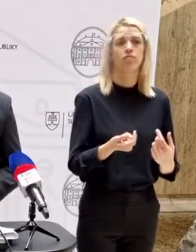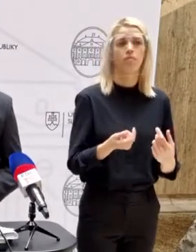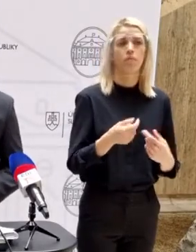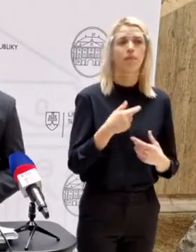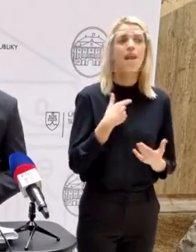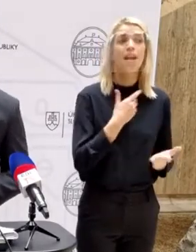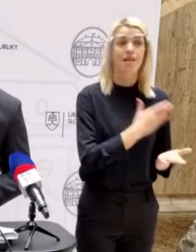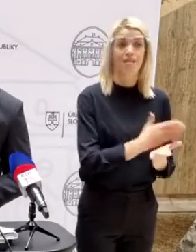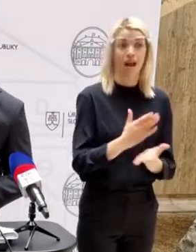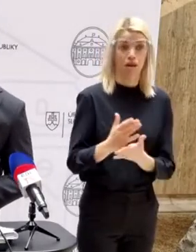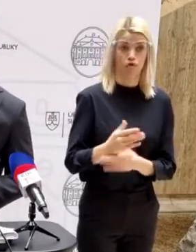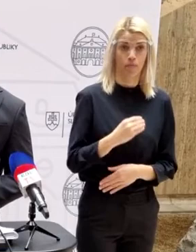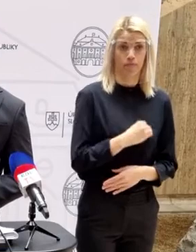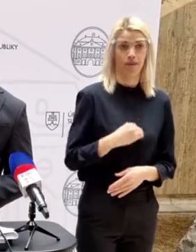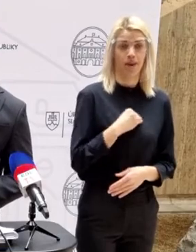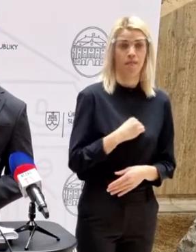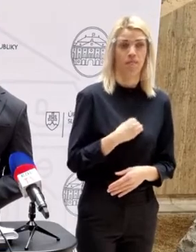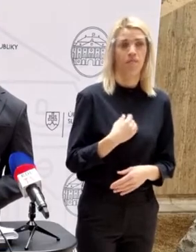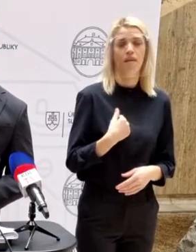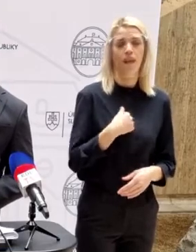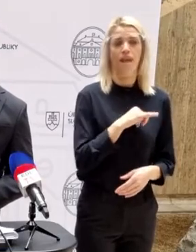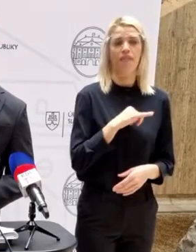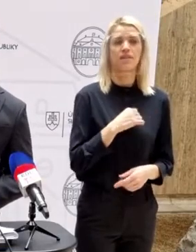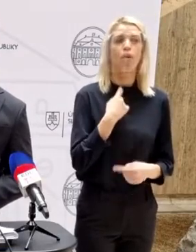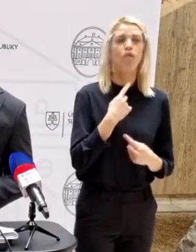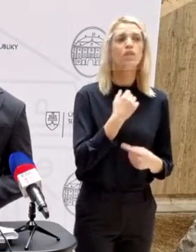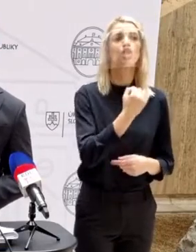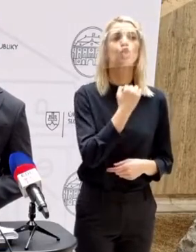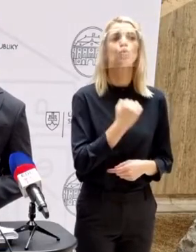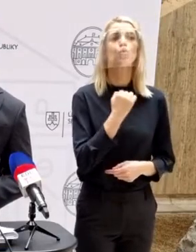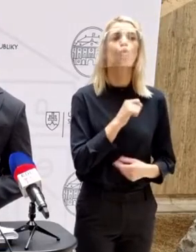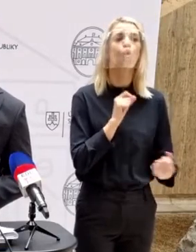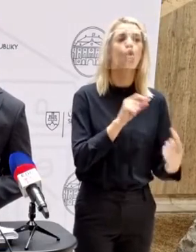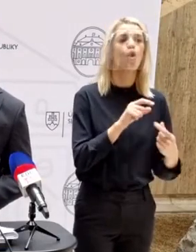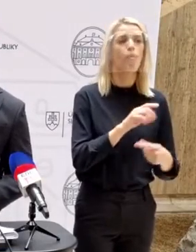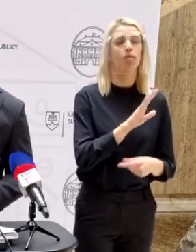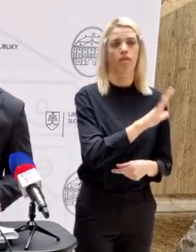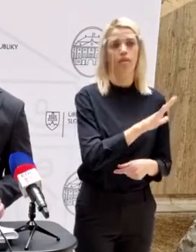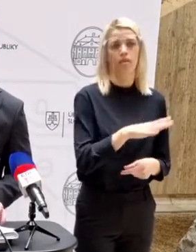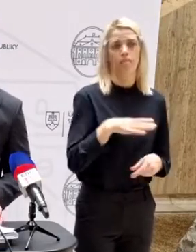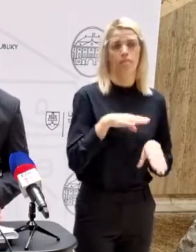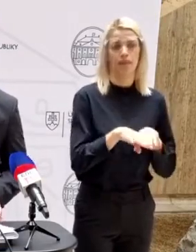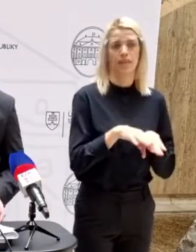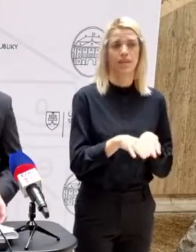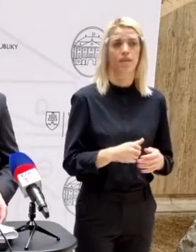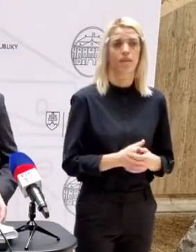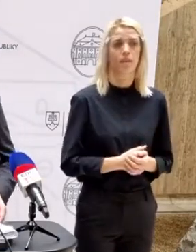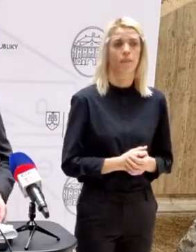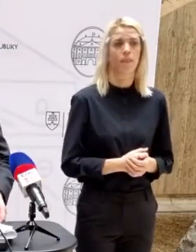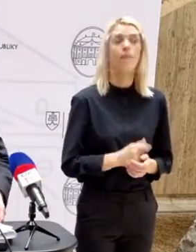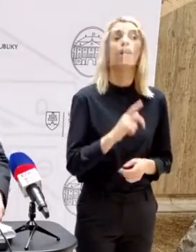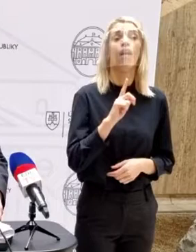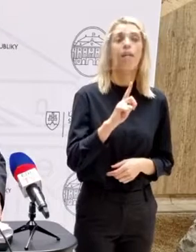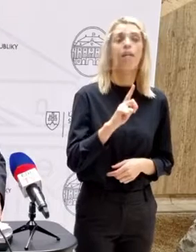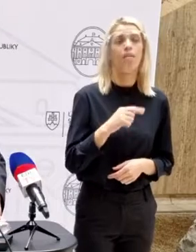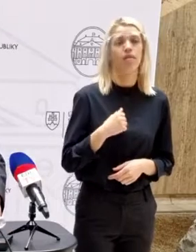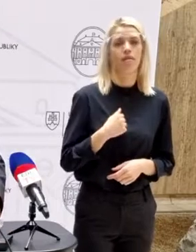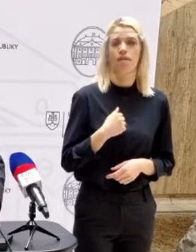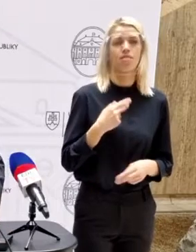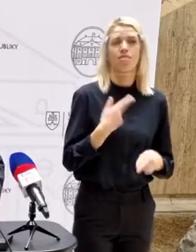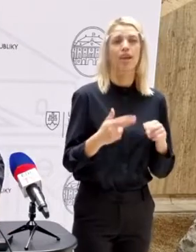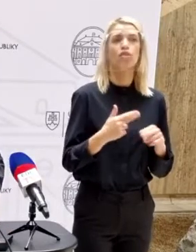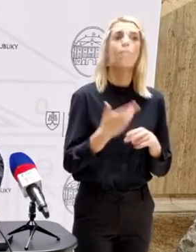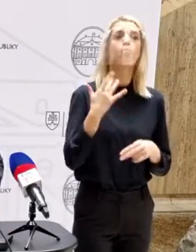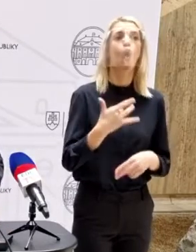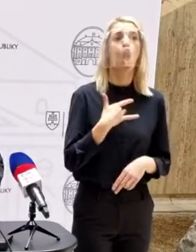nie každému z nás to bolo príjemné. A ja sa nechcem vyjadrovať k súkromnej korešpondencii, pani ministerky. Pán minister, či bol